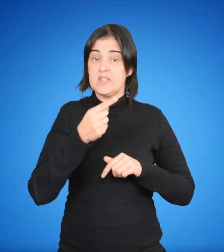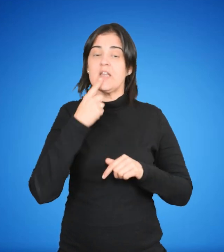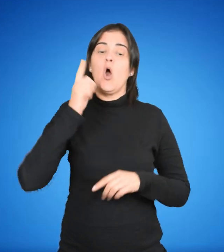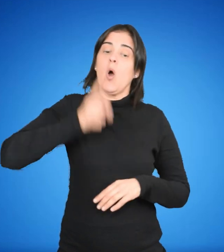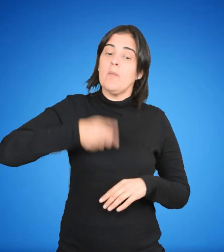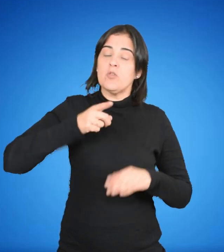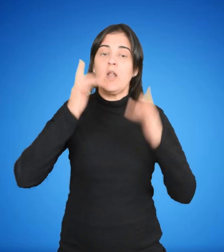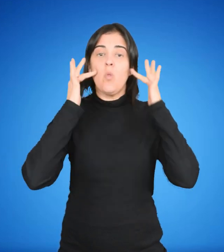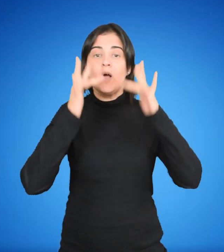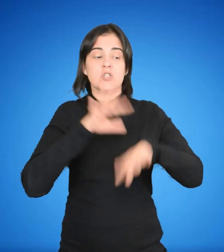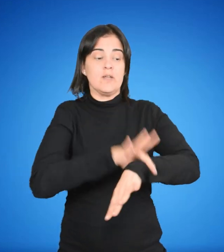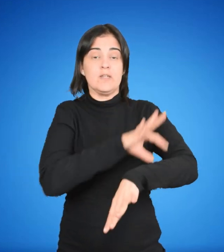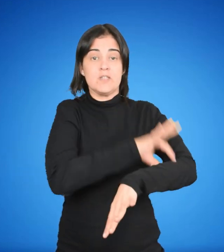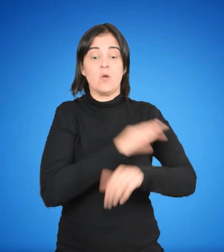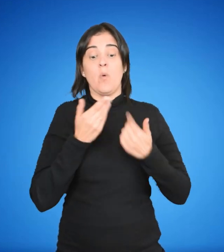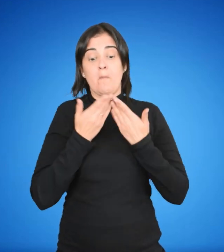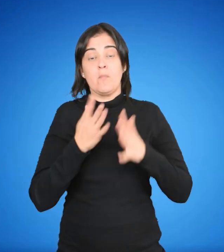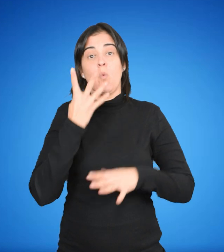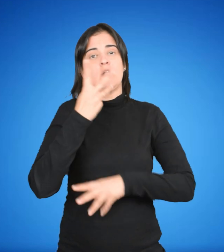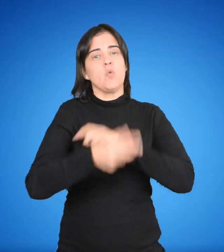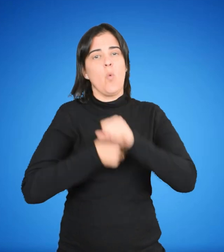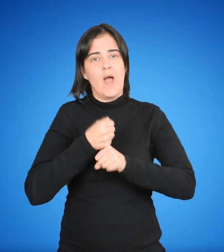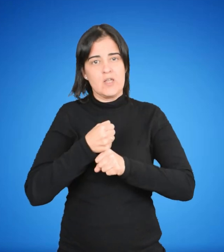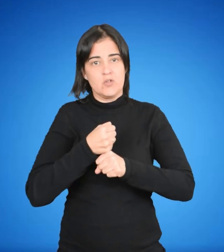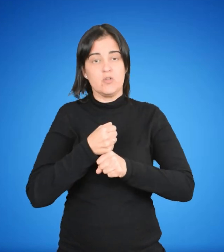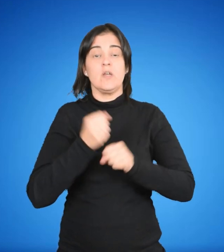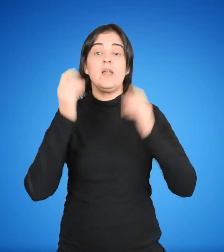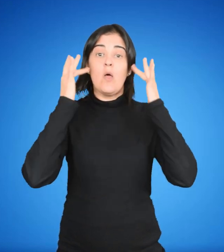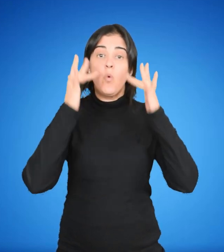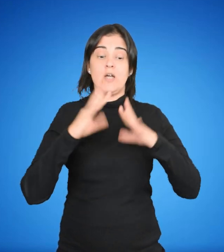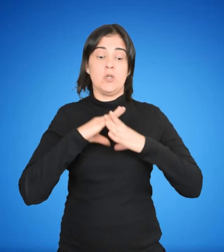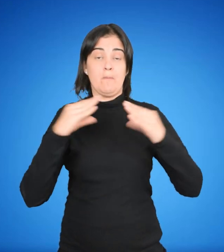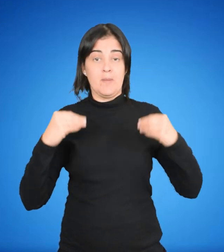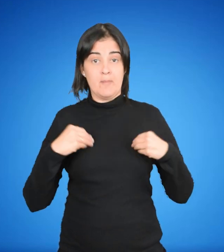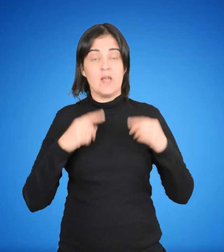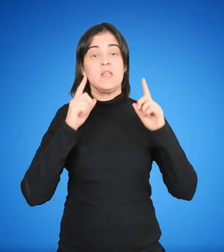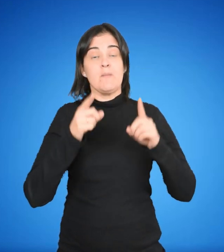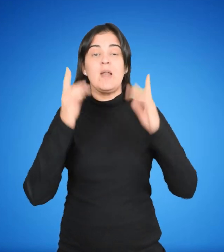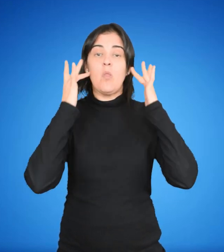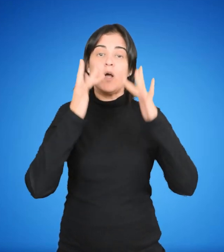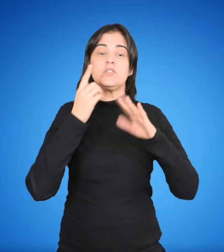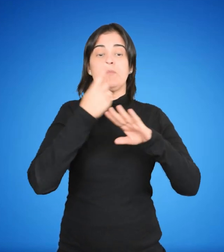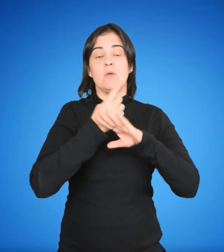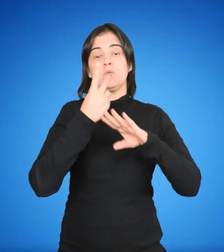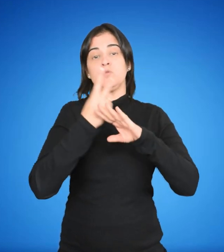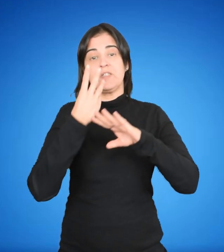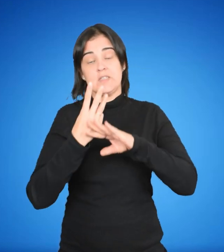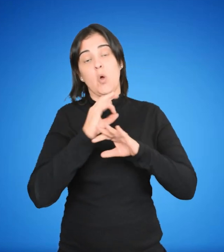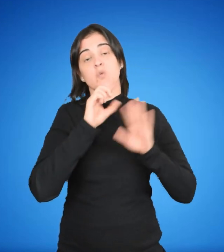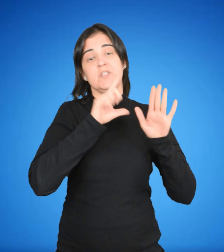obligatoria la educación inicial a partir de los cuatro años de edad, la educación primaria y la educación media, Mientras que en